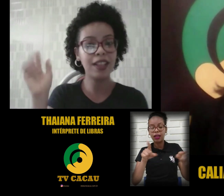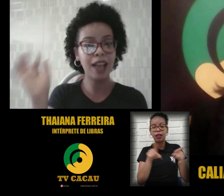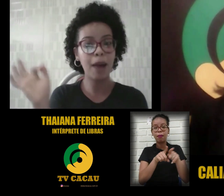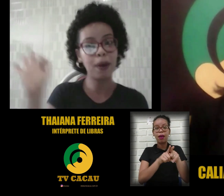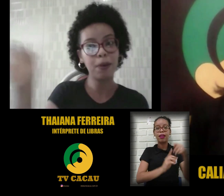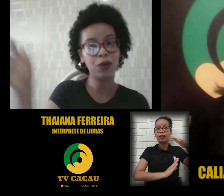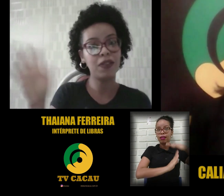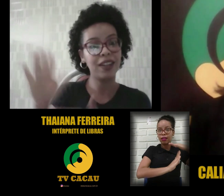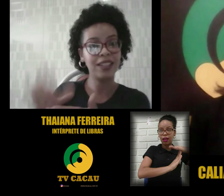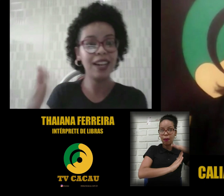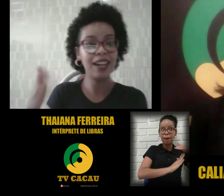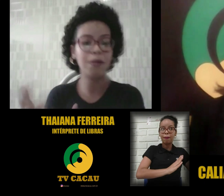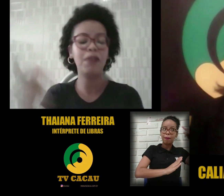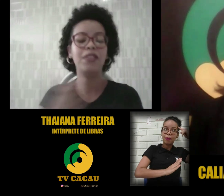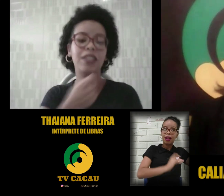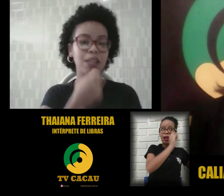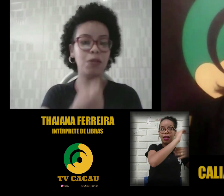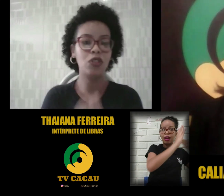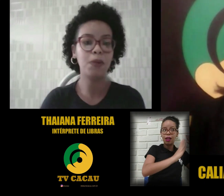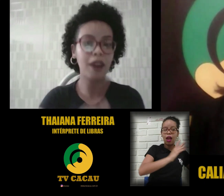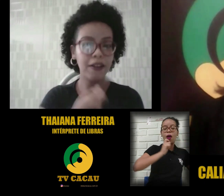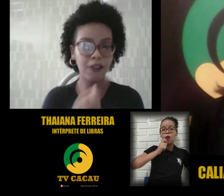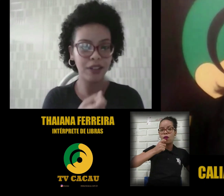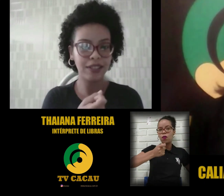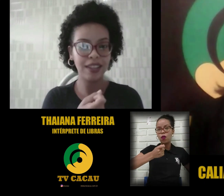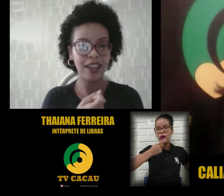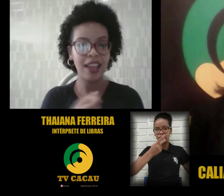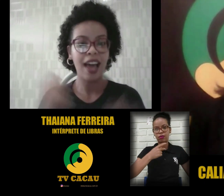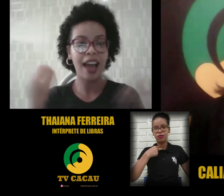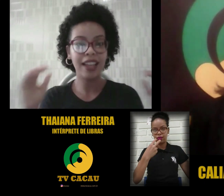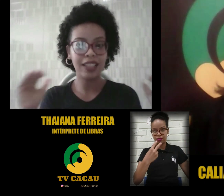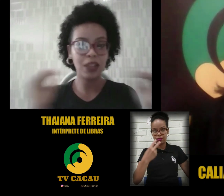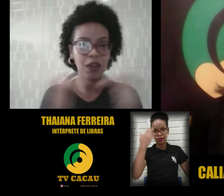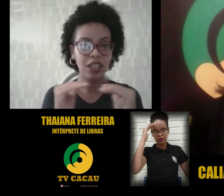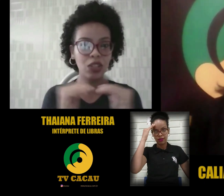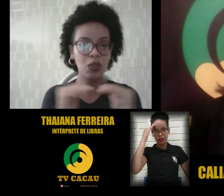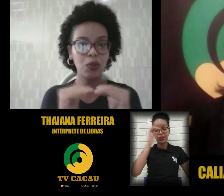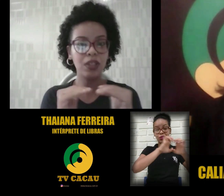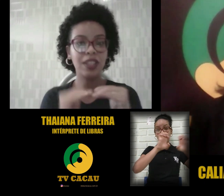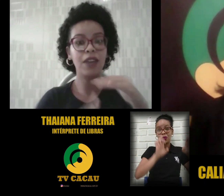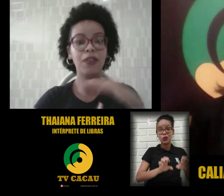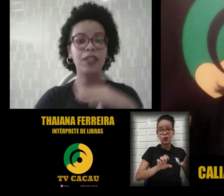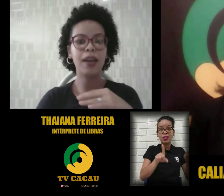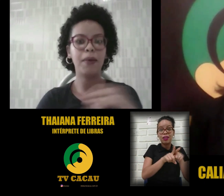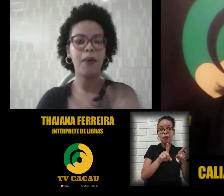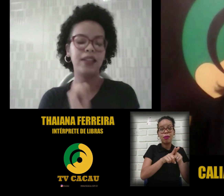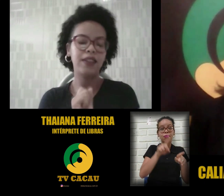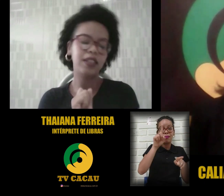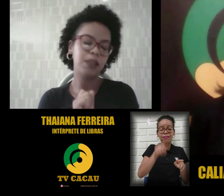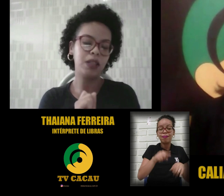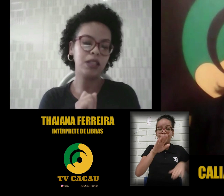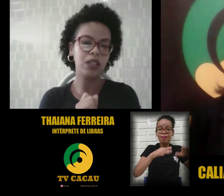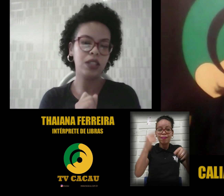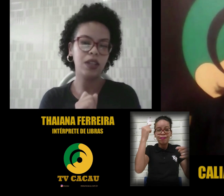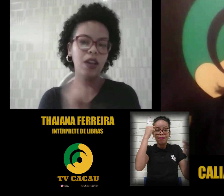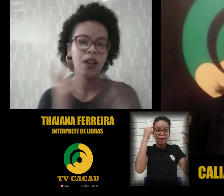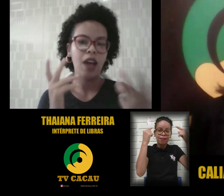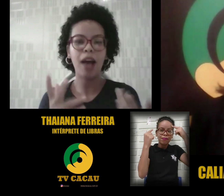dá para a pessoa fazer em libras para você transmitir para a voz. Aí são essas estruturas, assim, aí você, às vezes, pensa assim, ah,